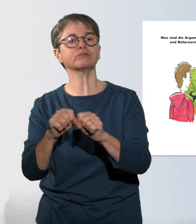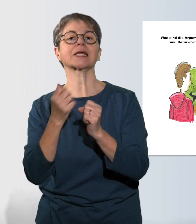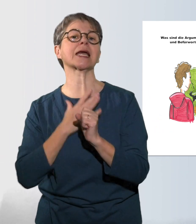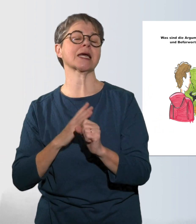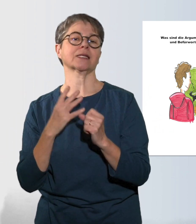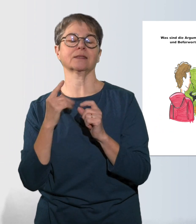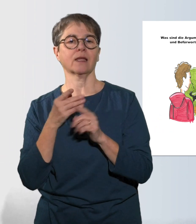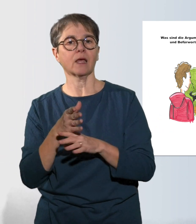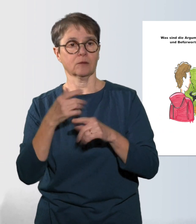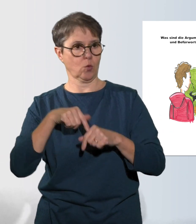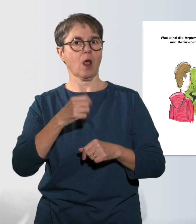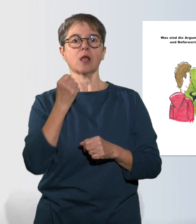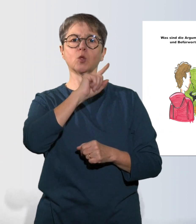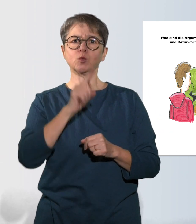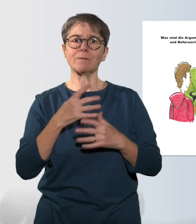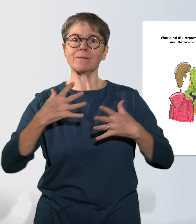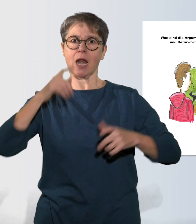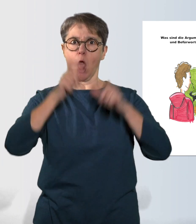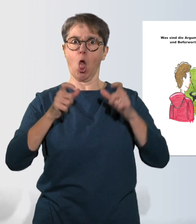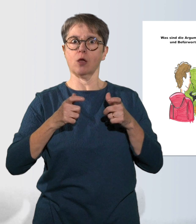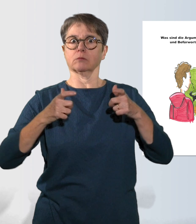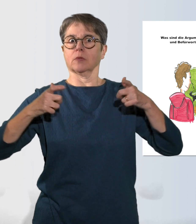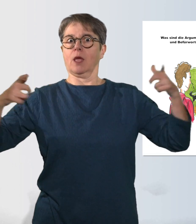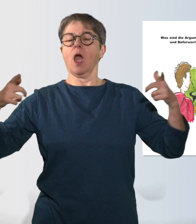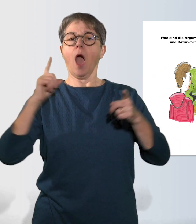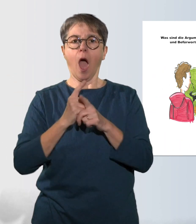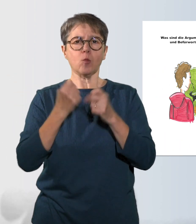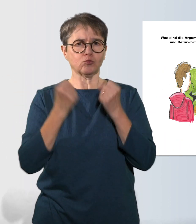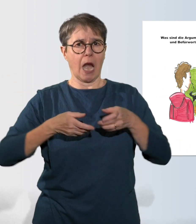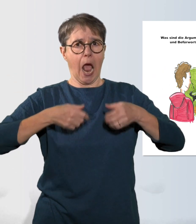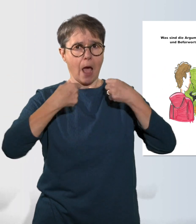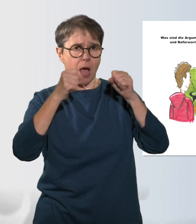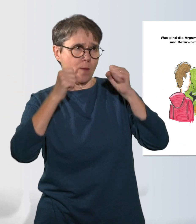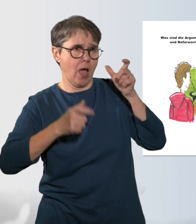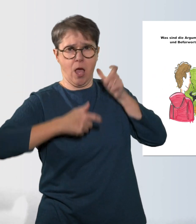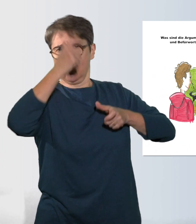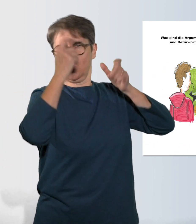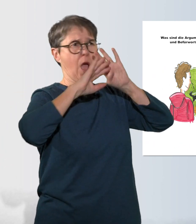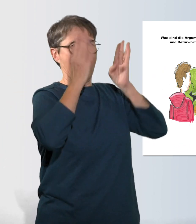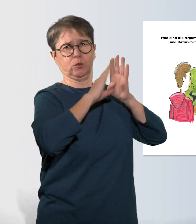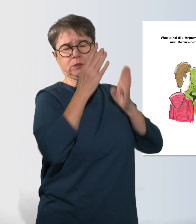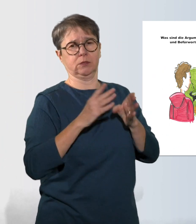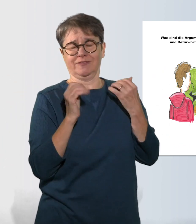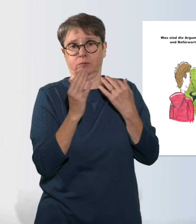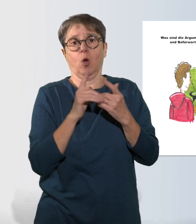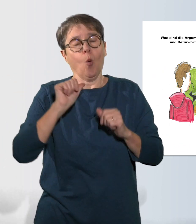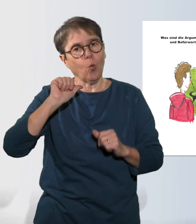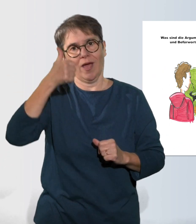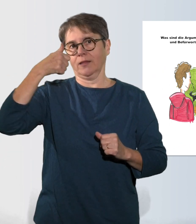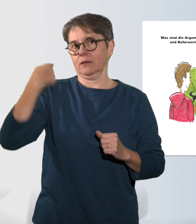Bevölkerung im Kanton Zürich und der steigenden baulichen Verdichtung nimmt ihre Bedeutung laufend zu. Ihr Nutzen übersteigt die